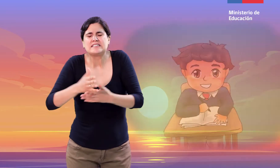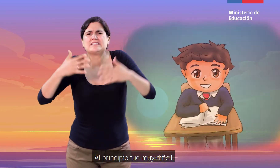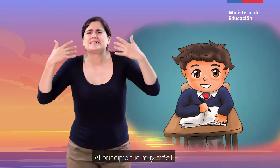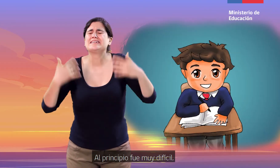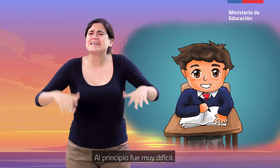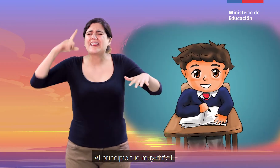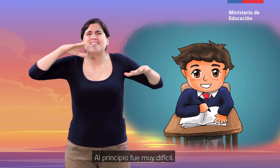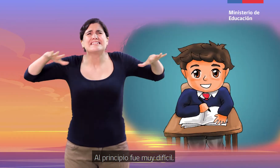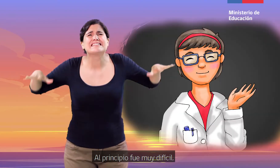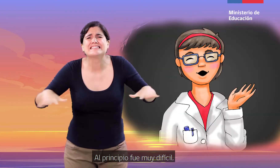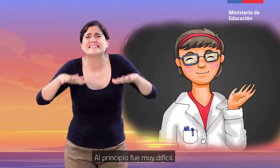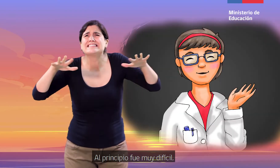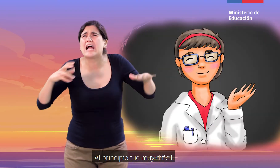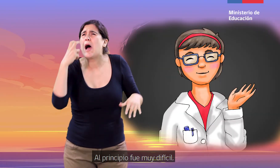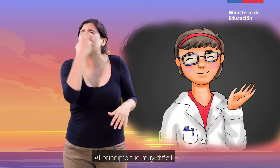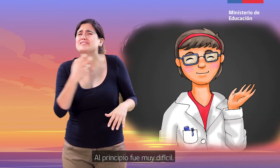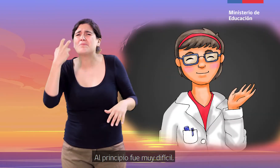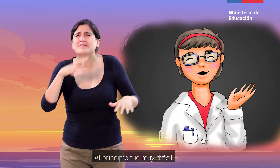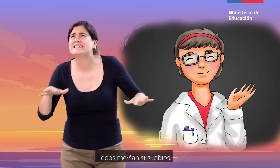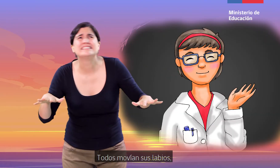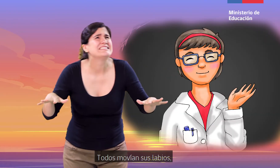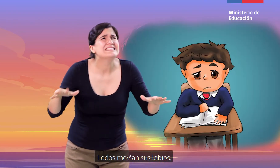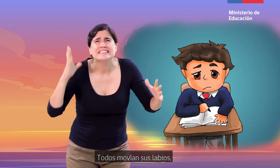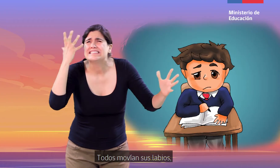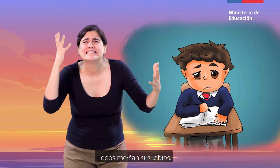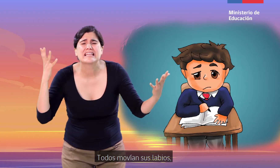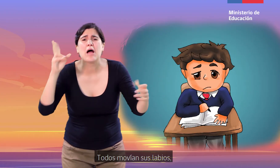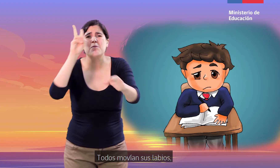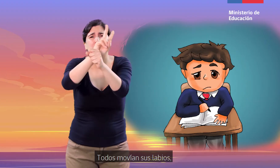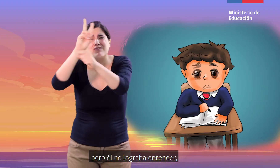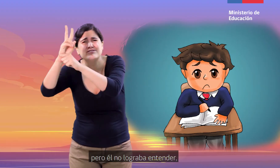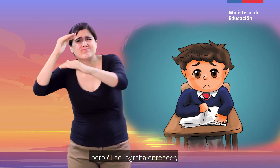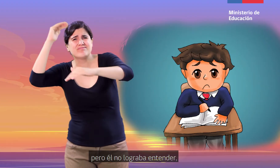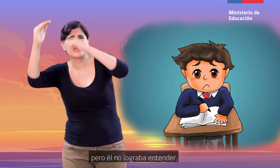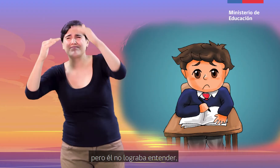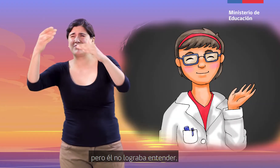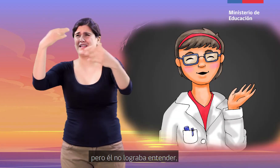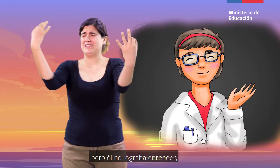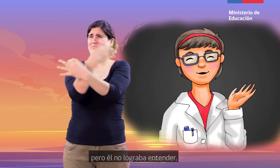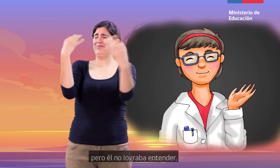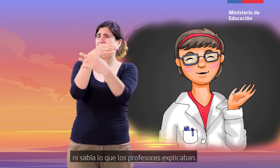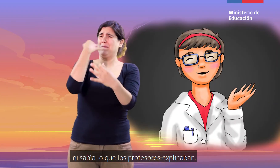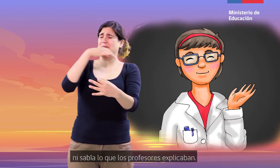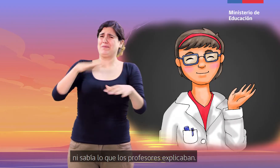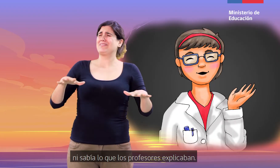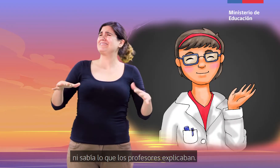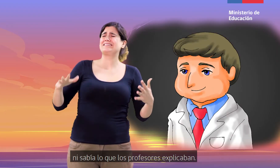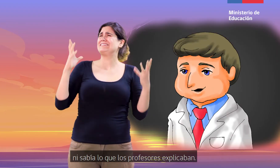Al principio fue muy difícil. Todos movían sus labios, pero él no lograba entender, ni sabía lo que los